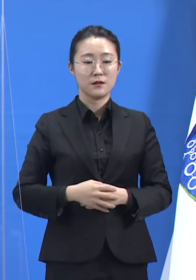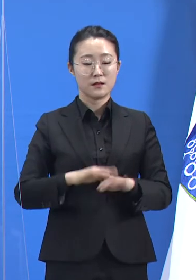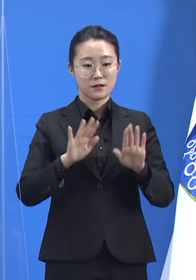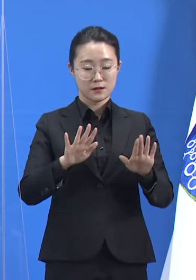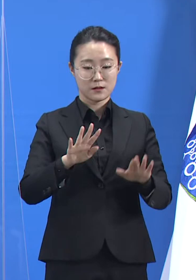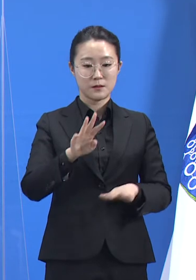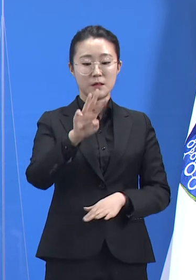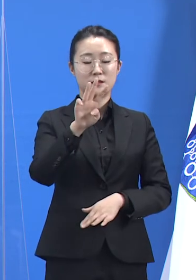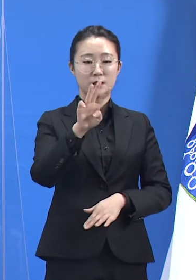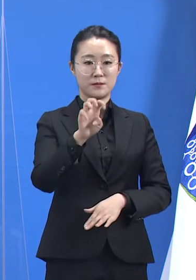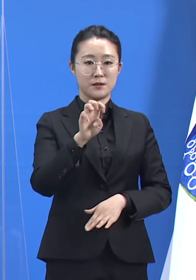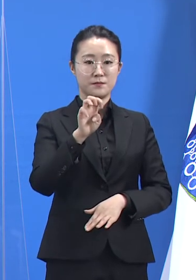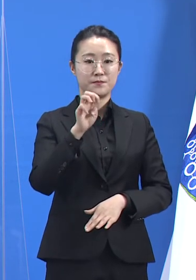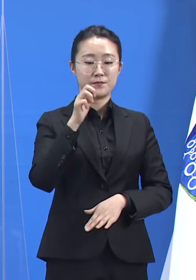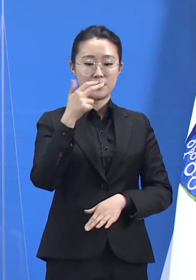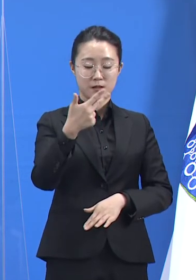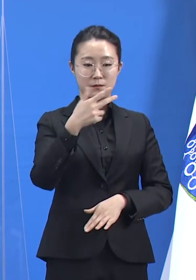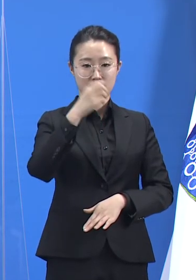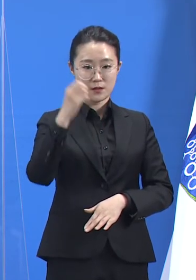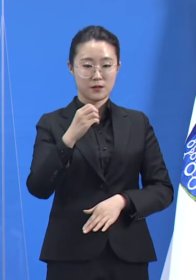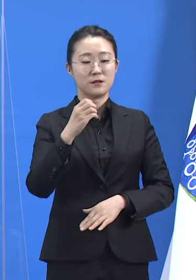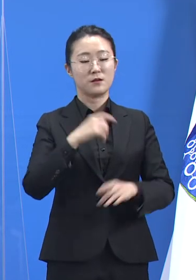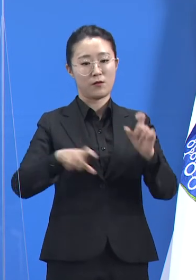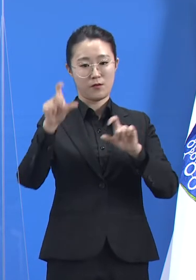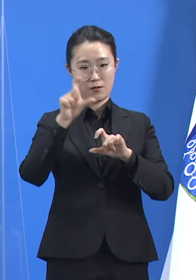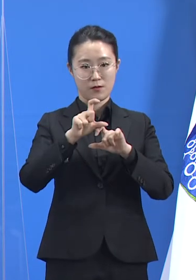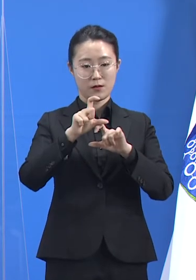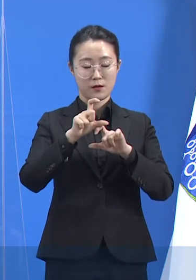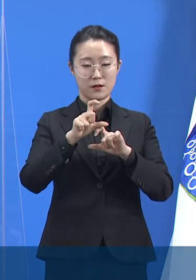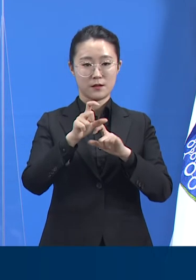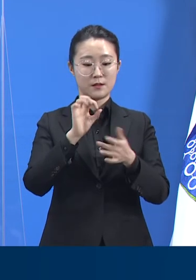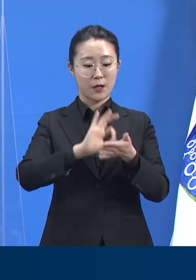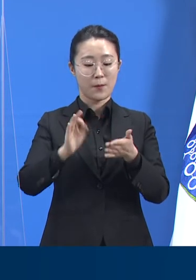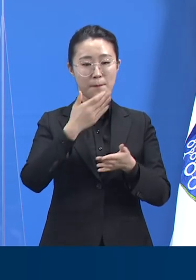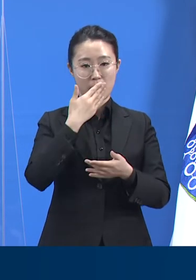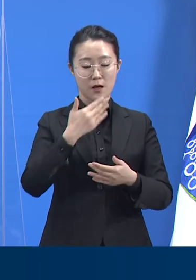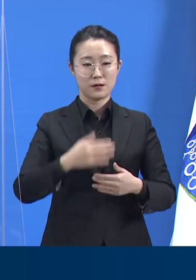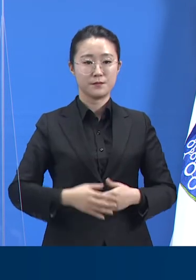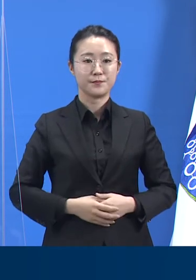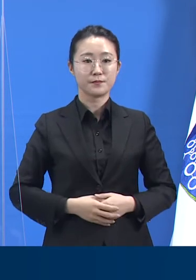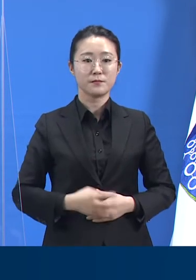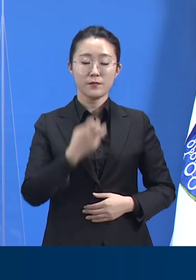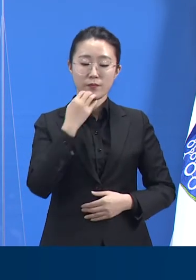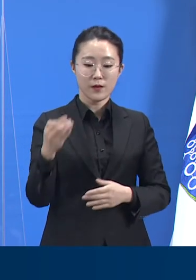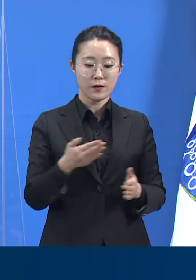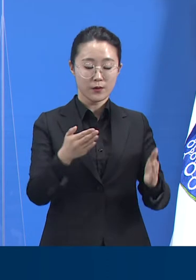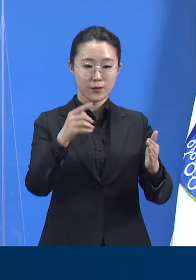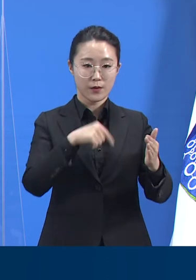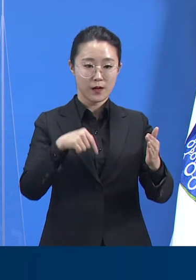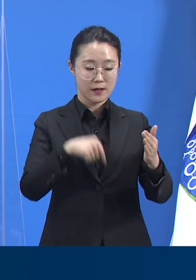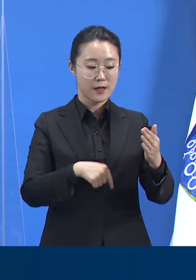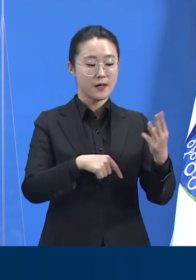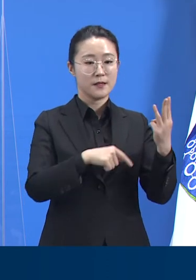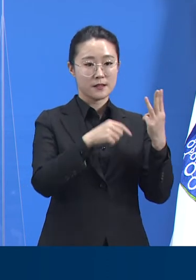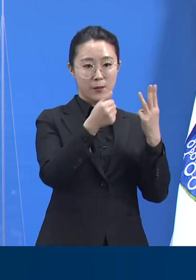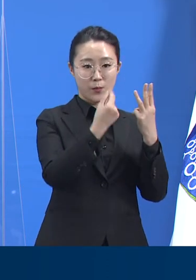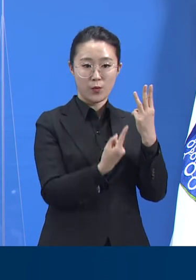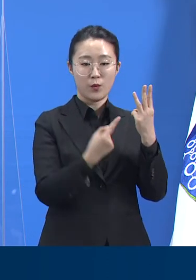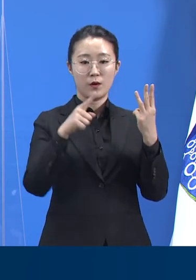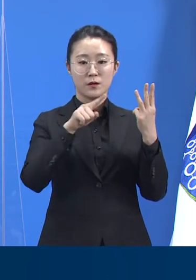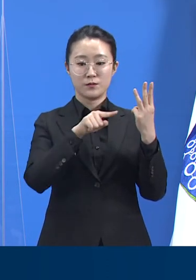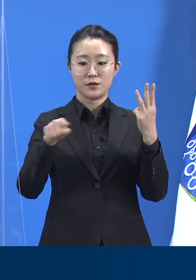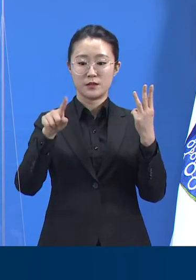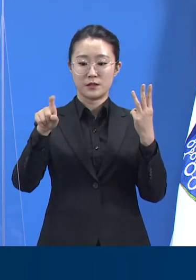.3%로 여유가 있습니다. 경기도 제3호부터 제11호 등 7개의